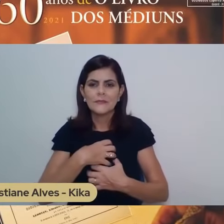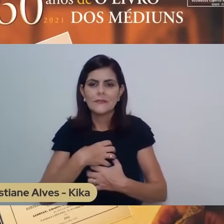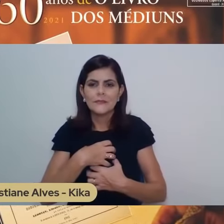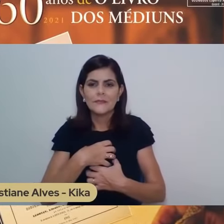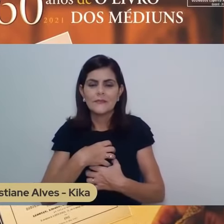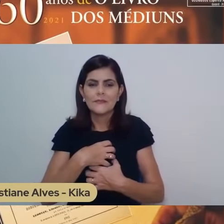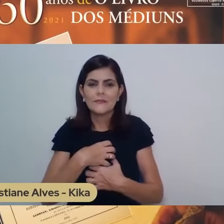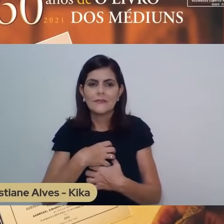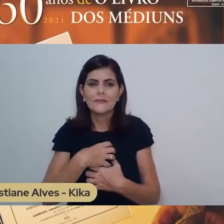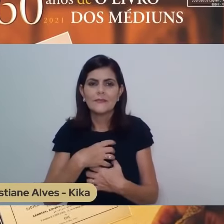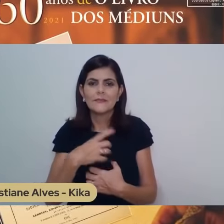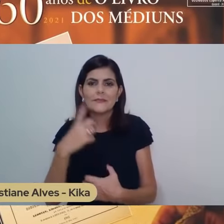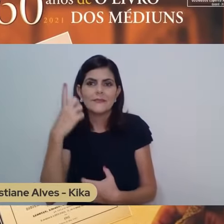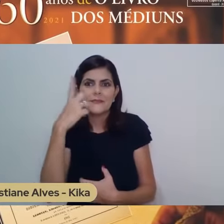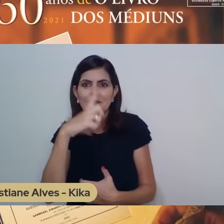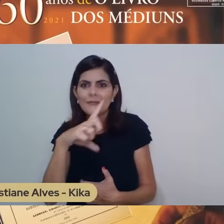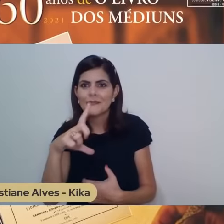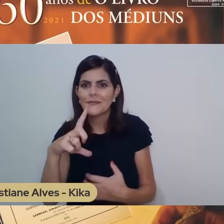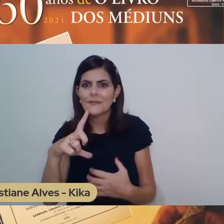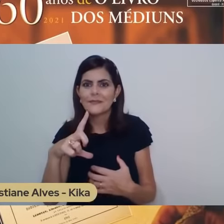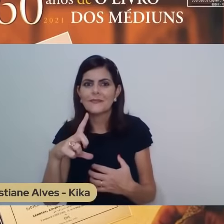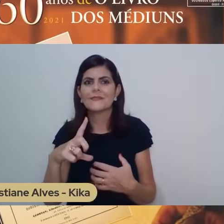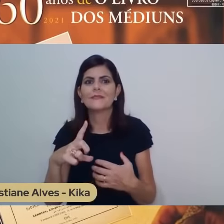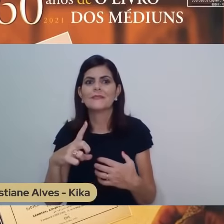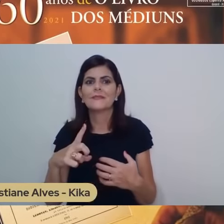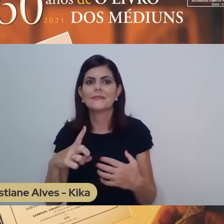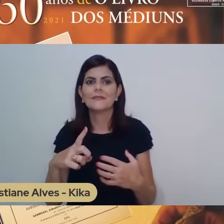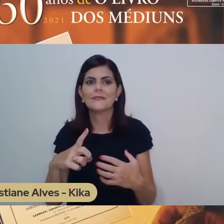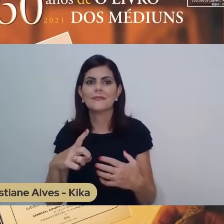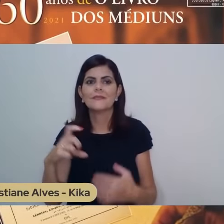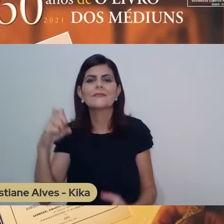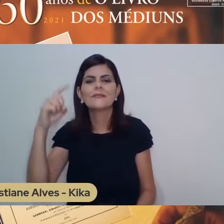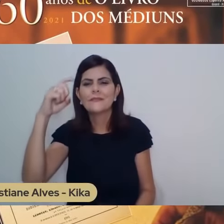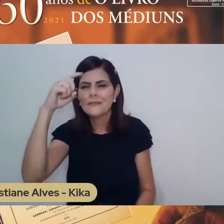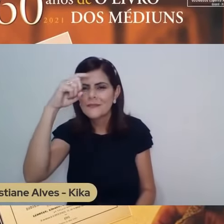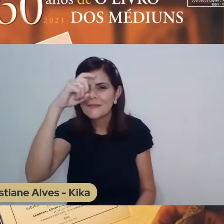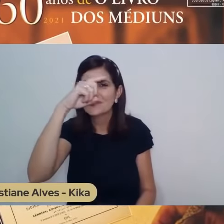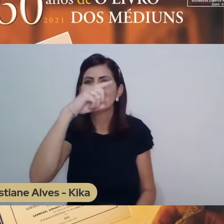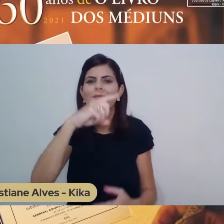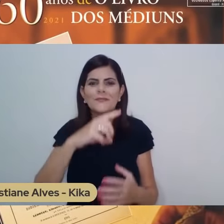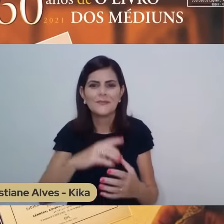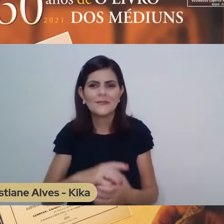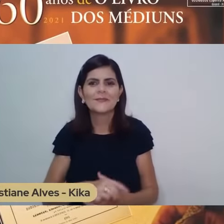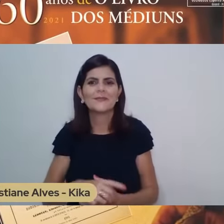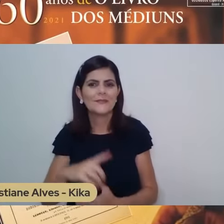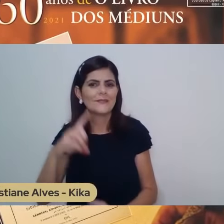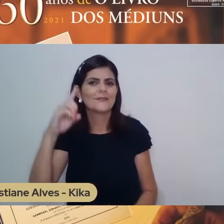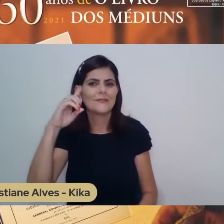ela consegue se sobrepor às mais difíceis dificuldades,